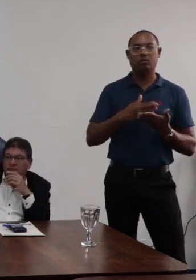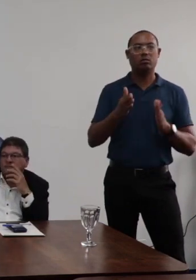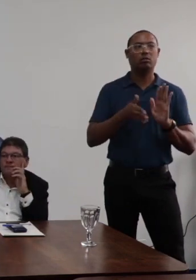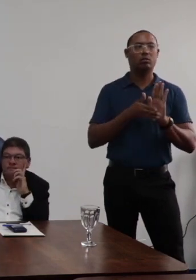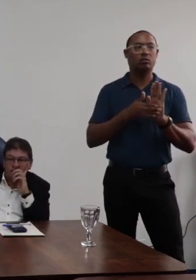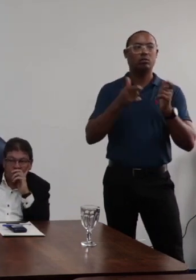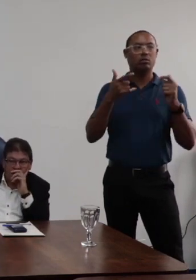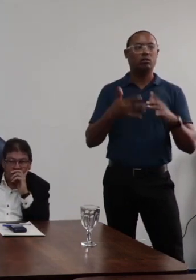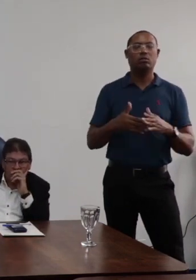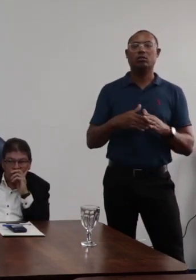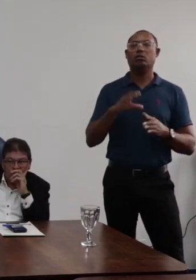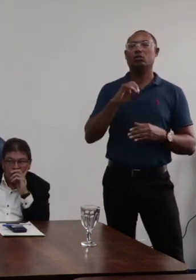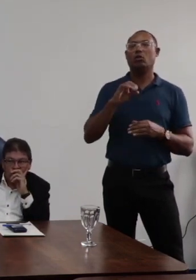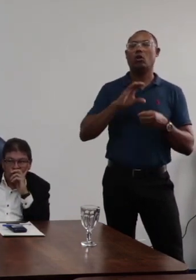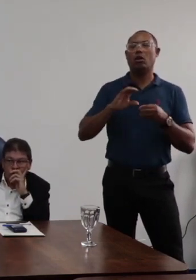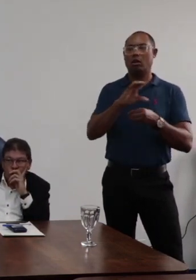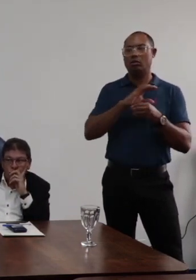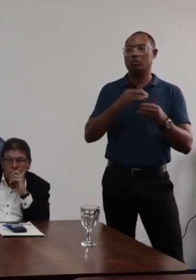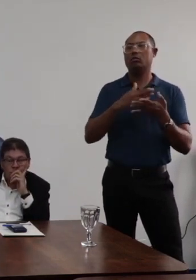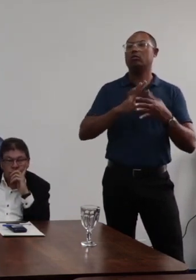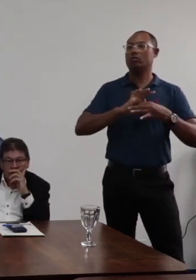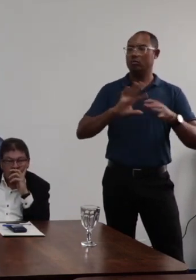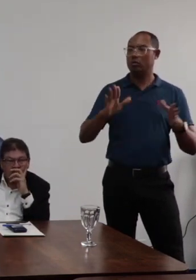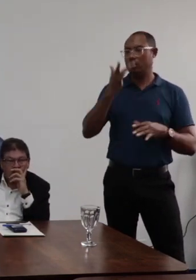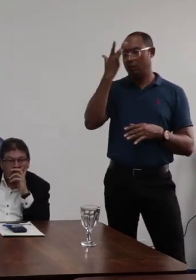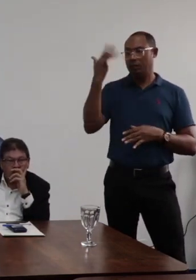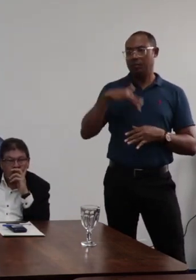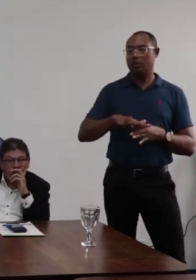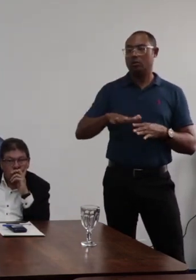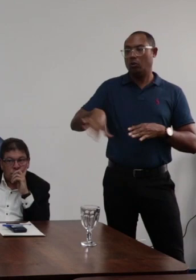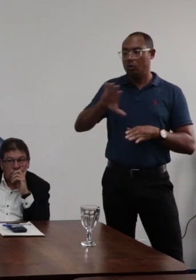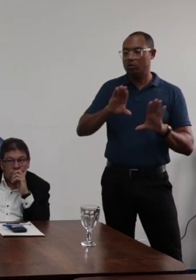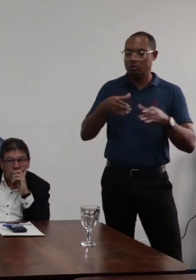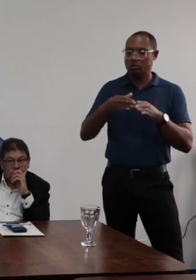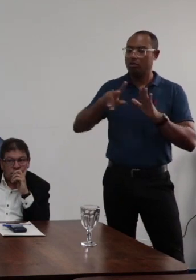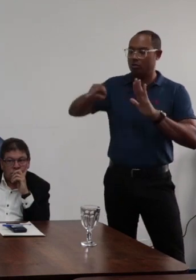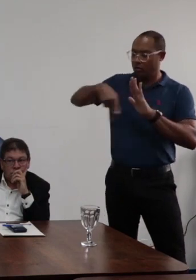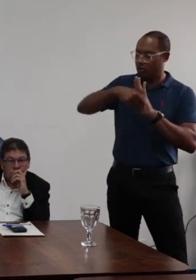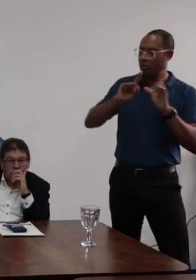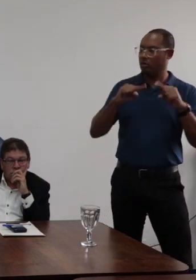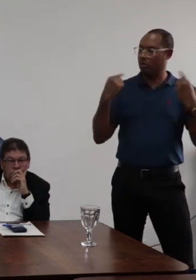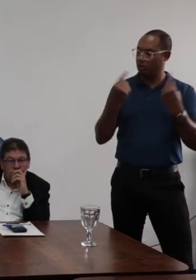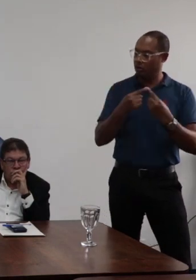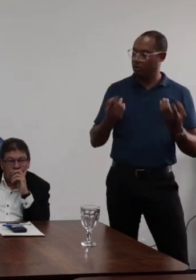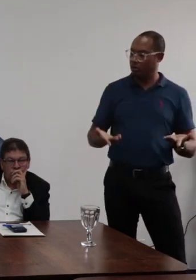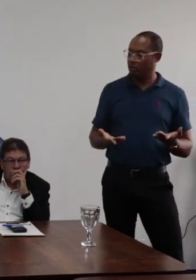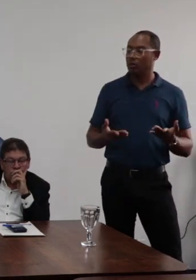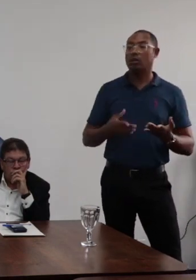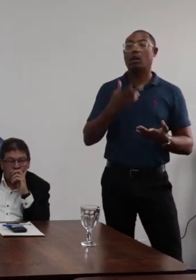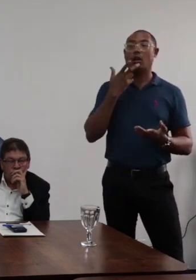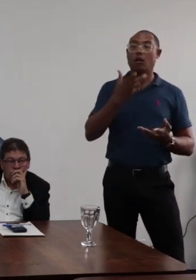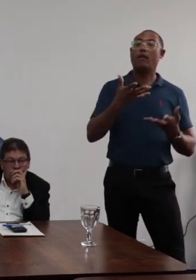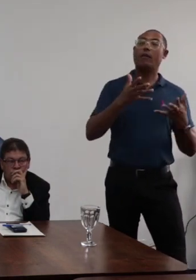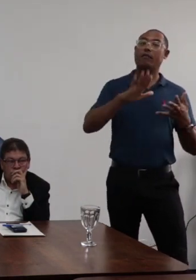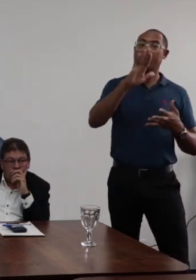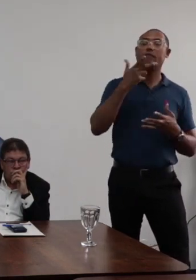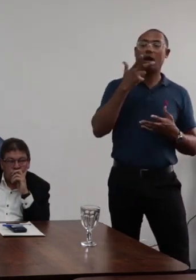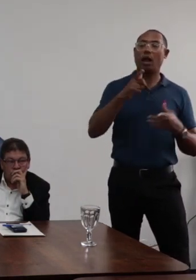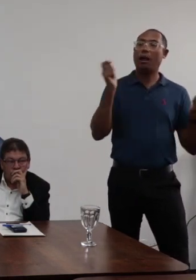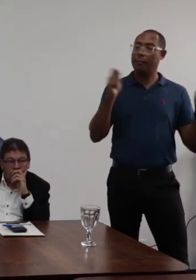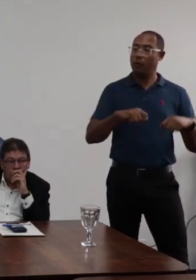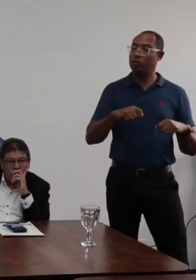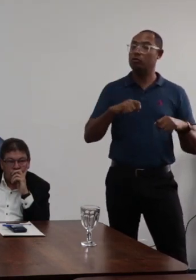das instâncias colegiadas estará aberta a pessoas e entidades à participação em suas reuniões ou sem direito à fala quando se julgar